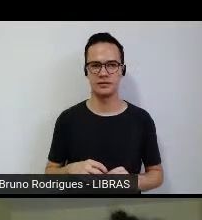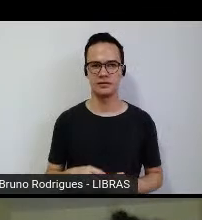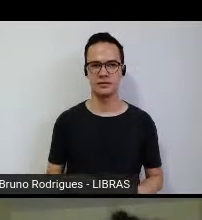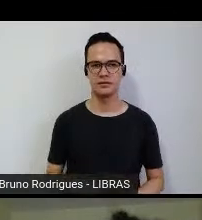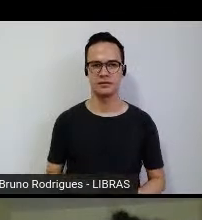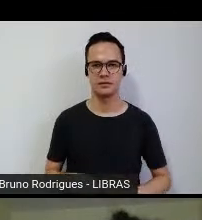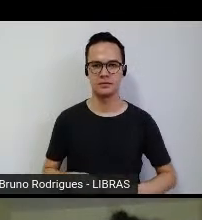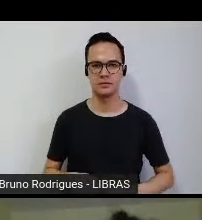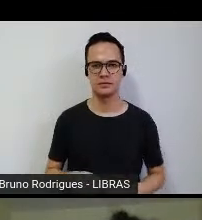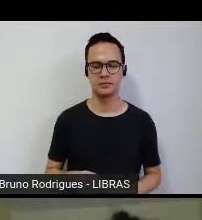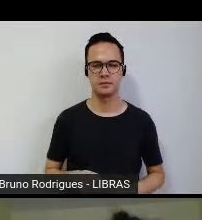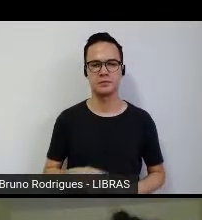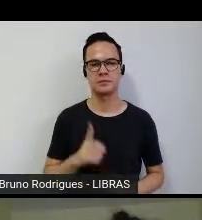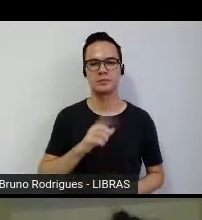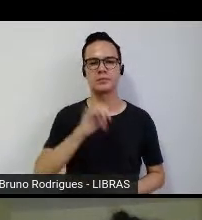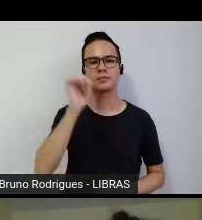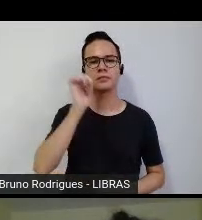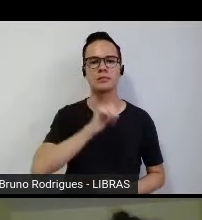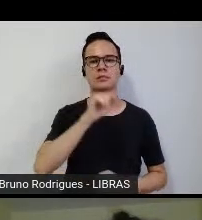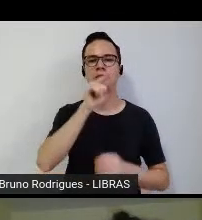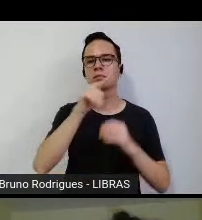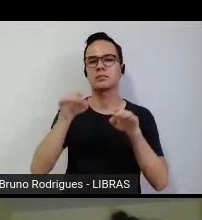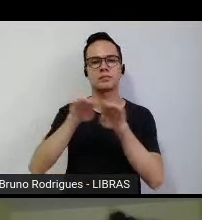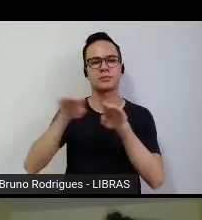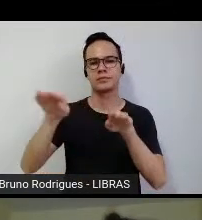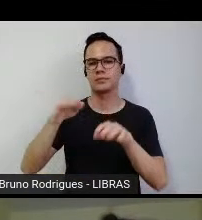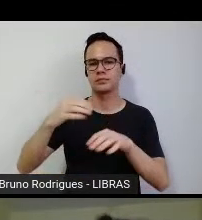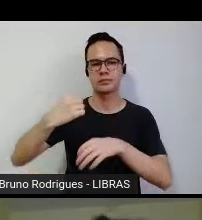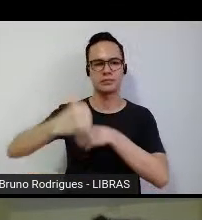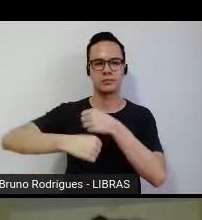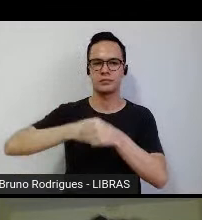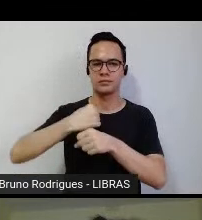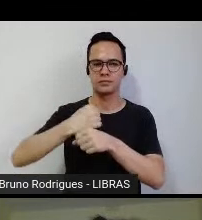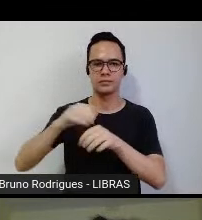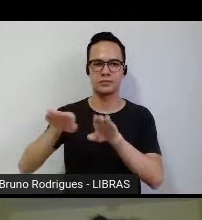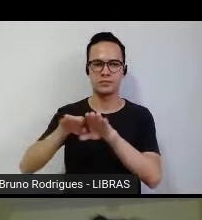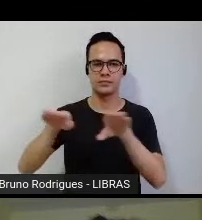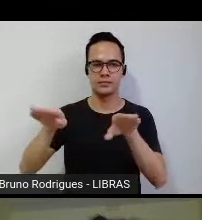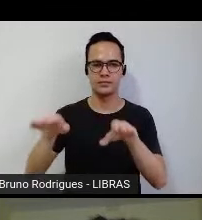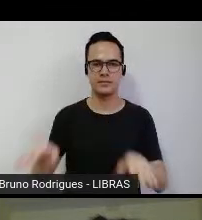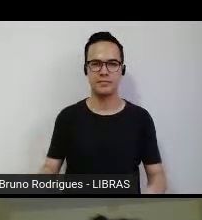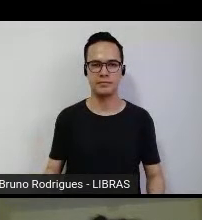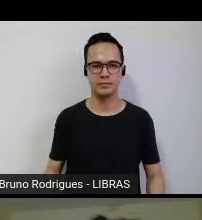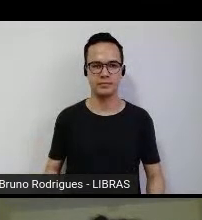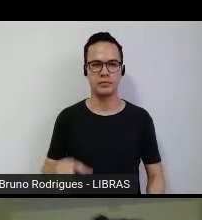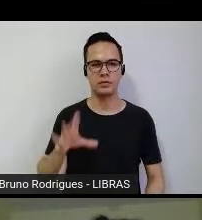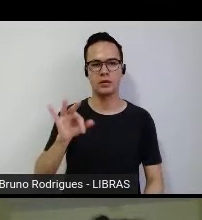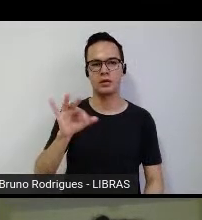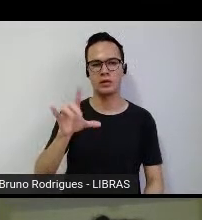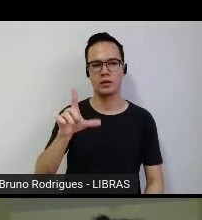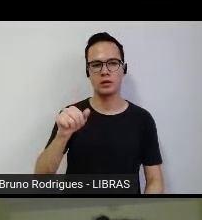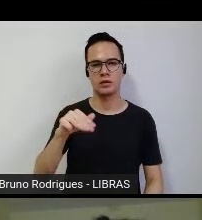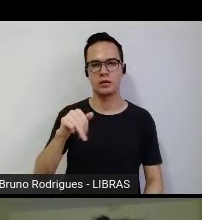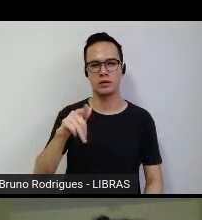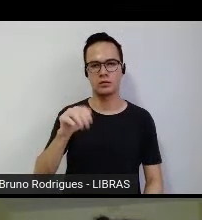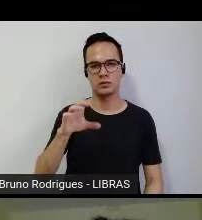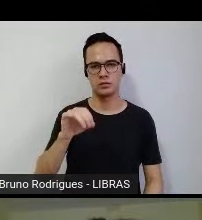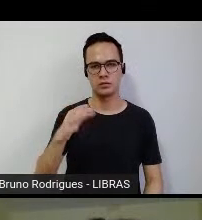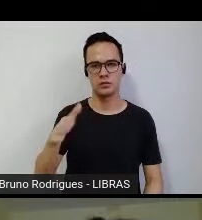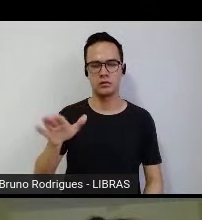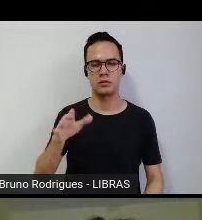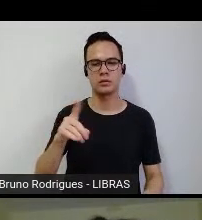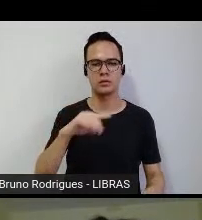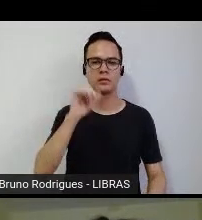aqui são, essas meninas foram contemporâneas dessa geração do time de, do Flamengo de Feira, então a gente tem a Solange,